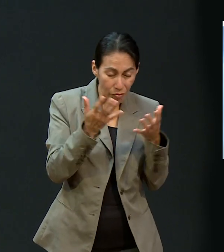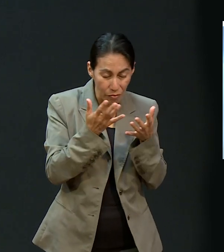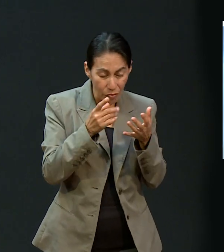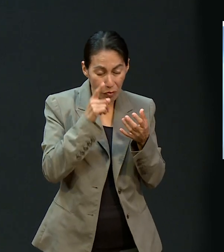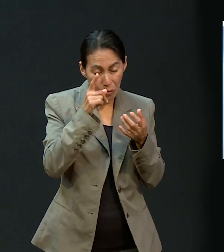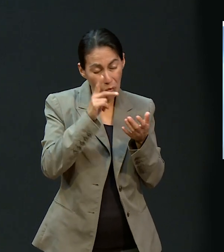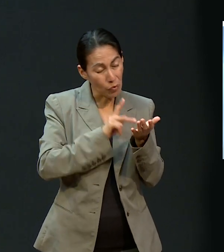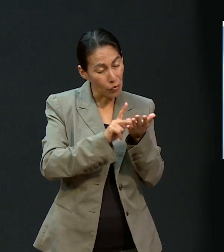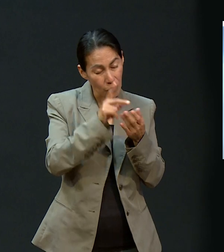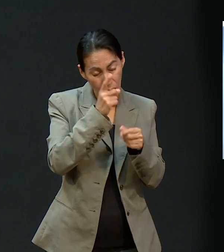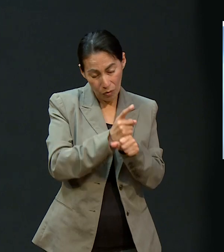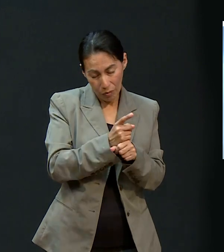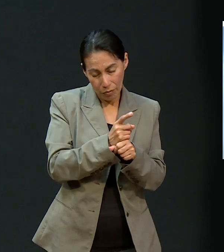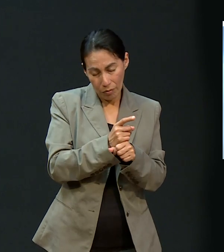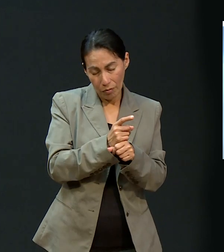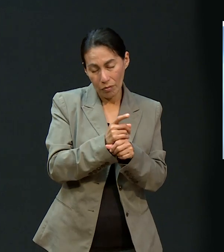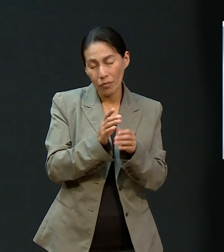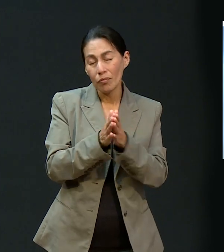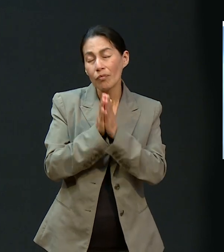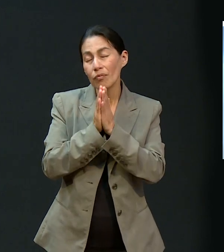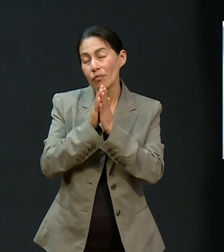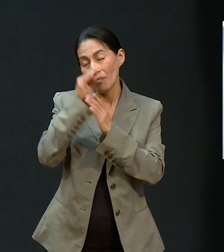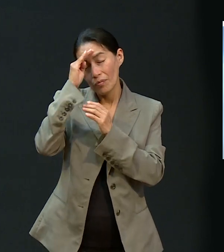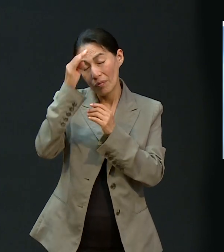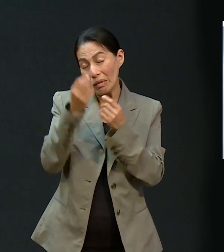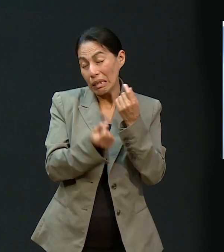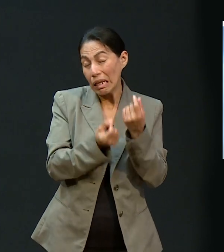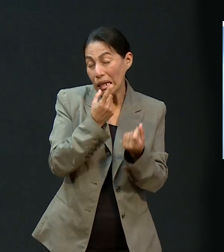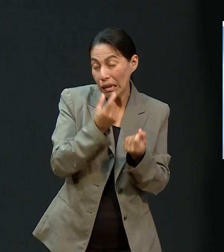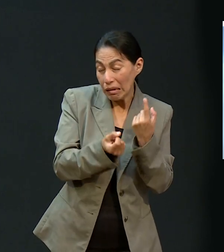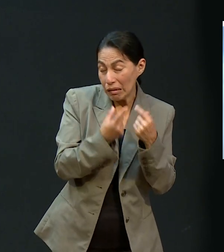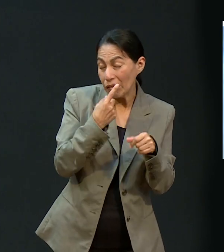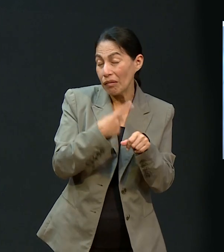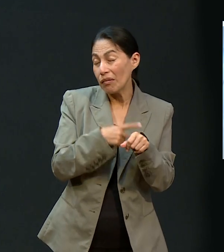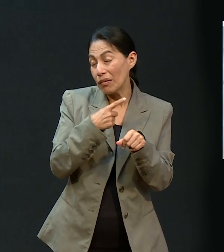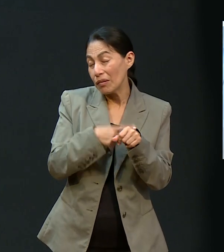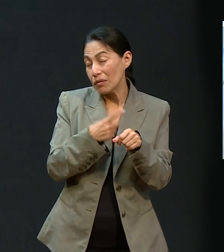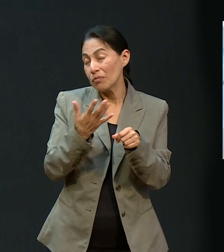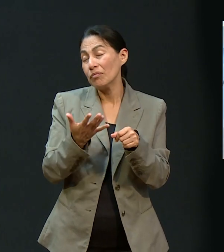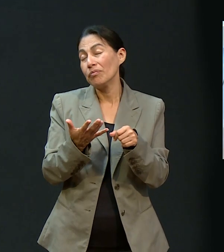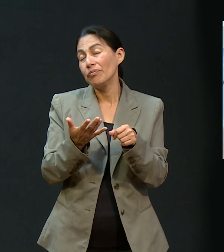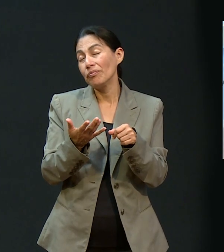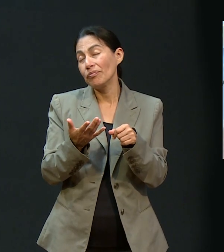vidas, también así si alguno está enfermo, tiene alguna necesidad financiera